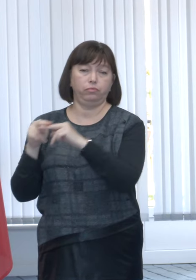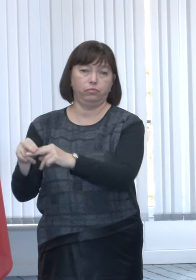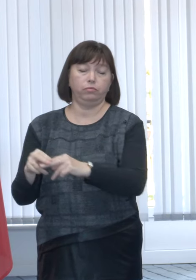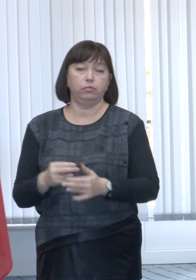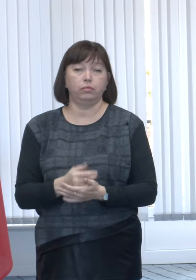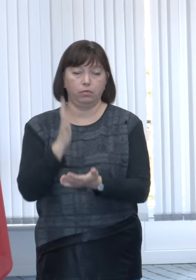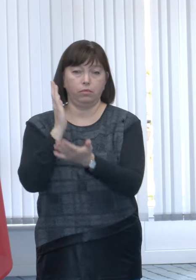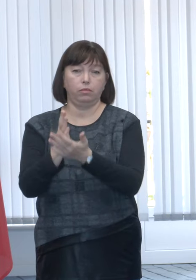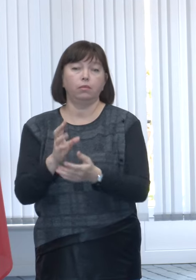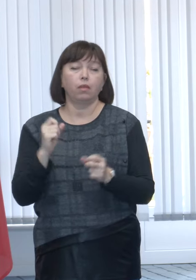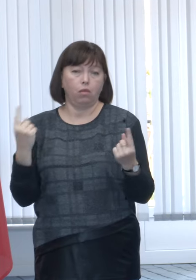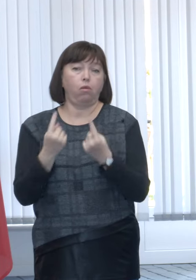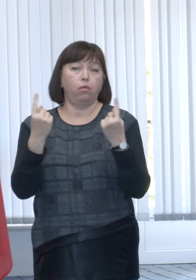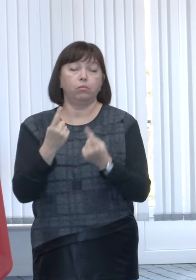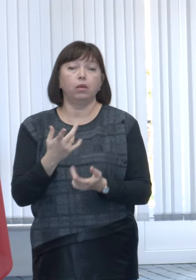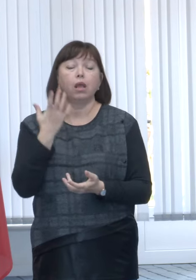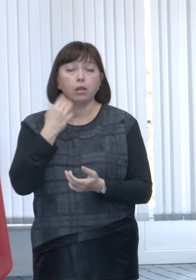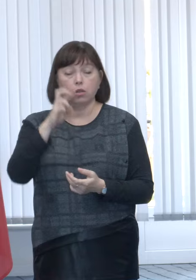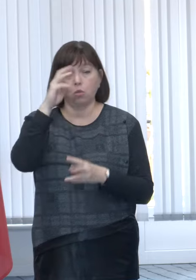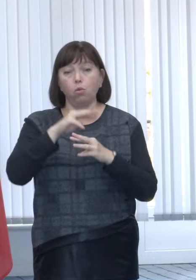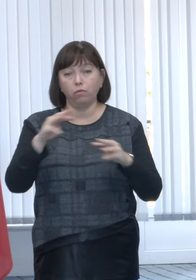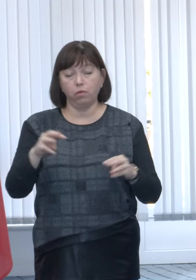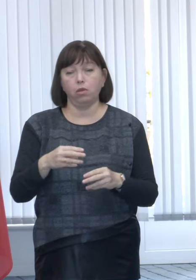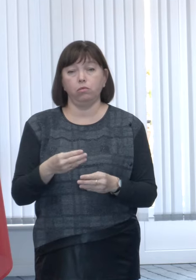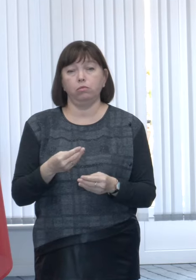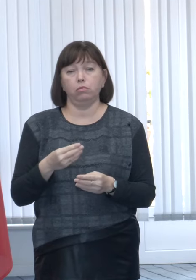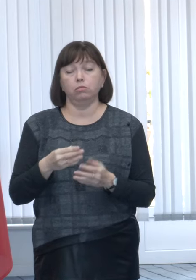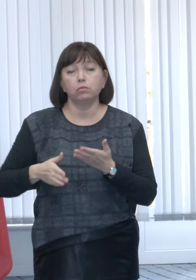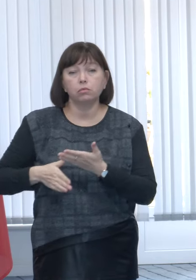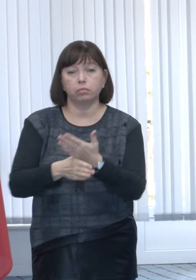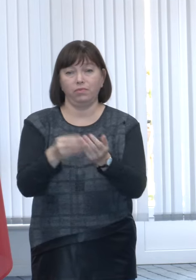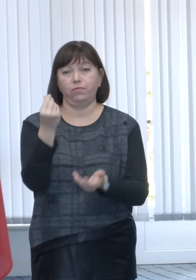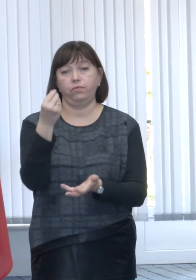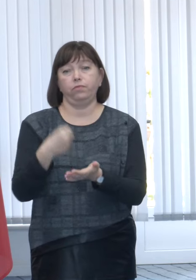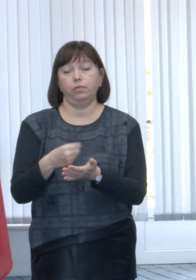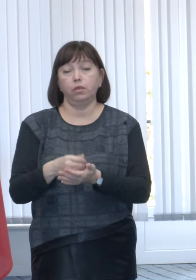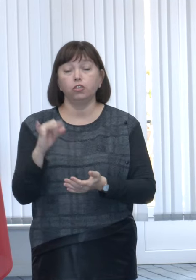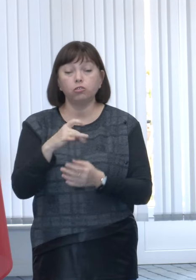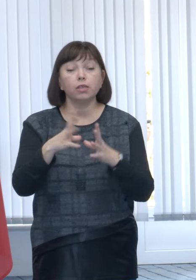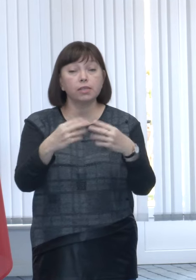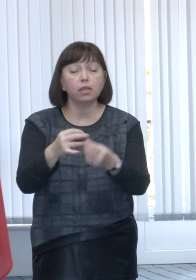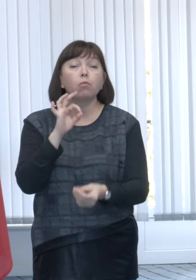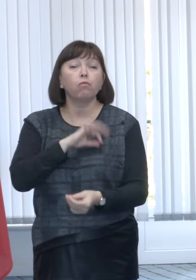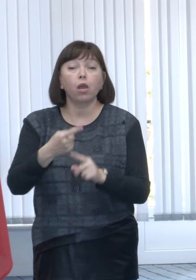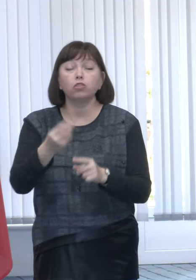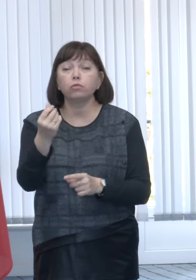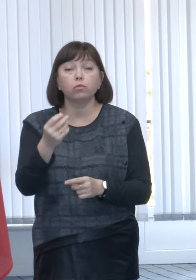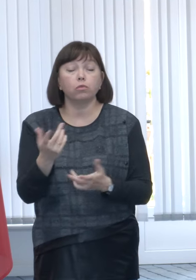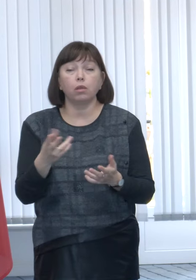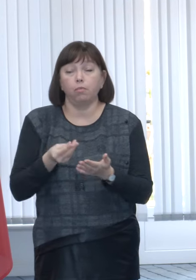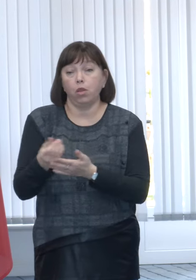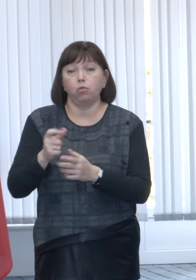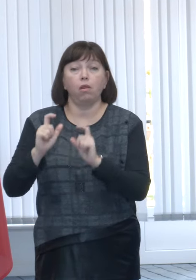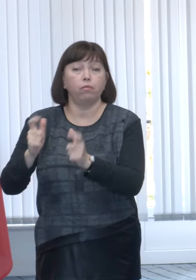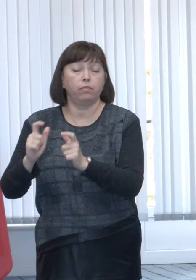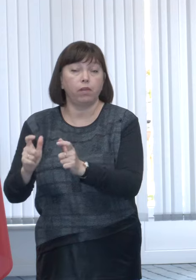model clasic în care guvernul oferă suport monetar iar gospodăriile utilizează acest suport pentru a